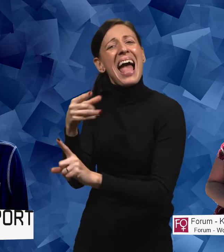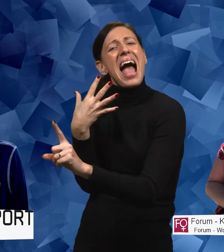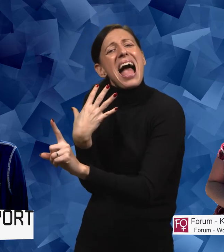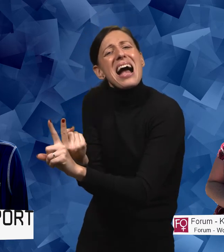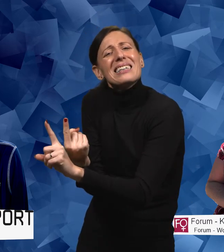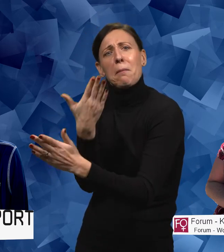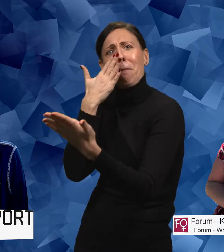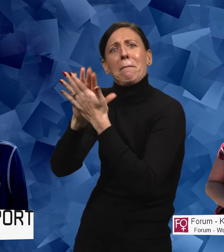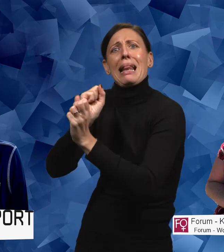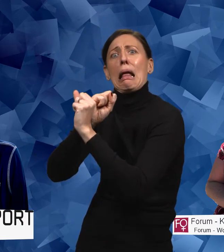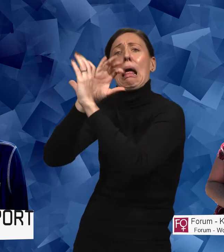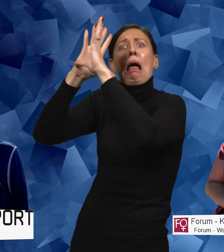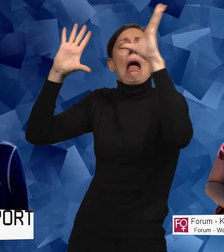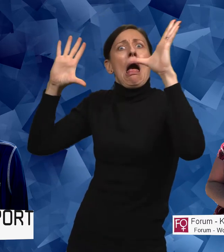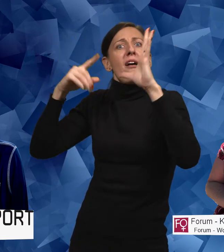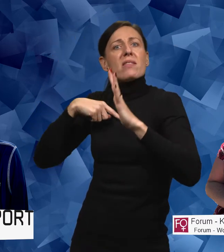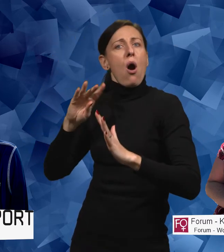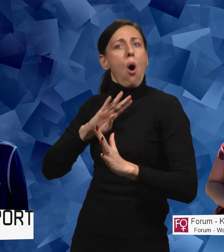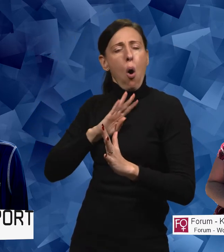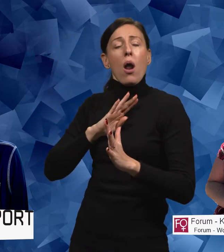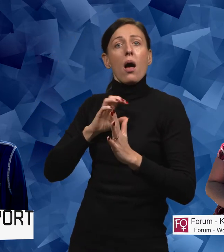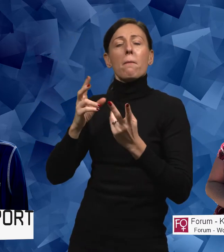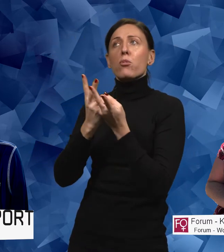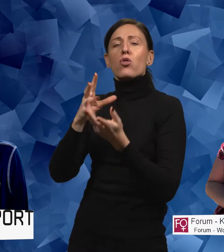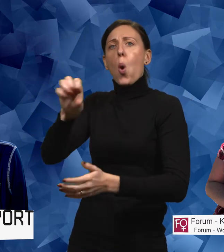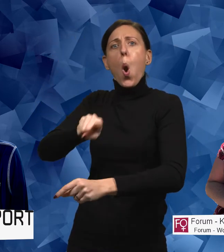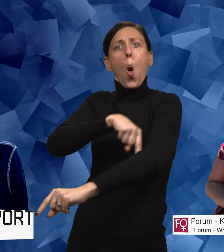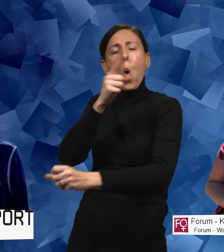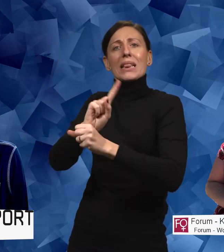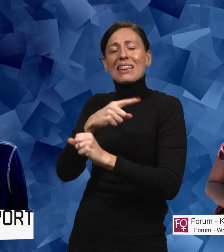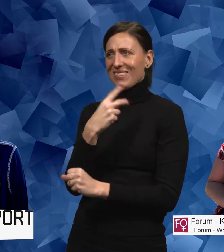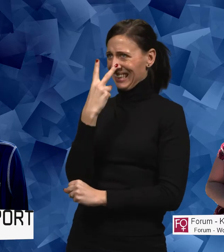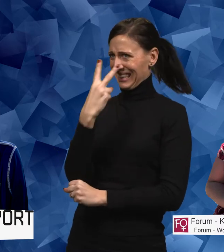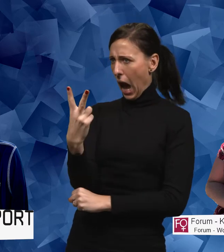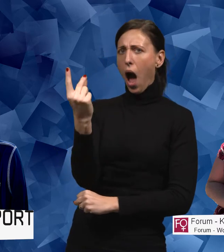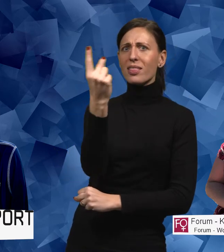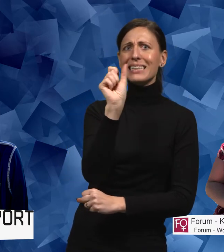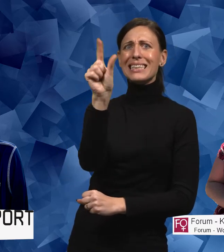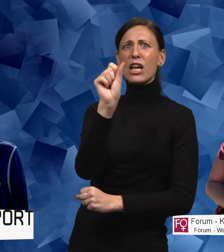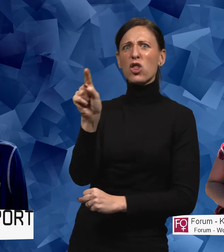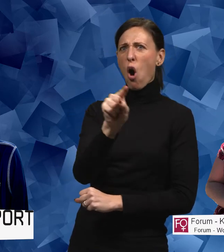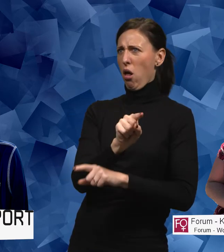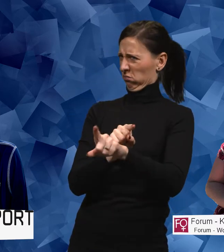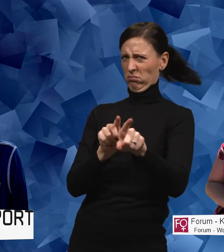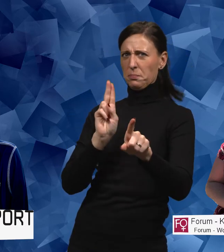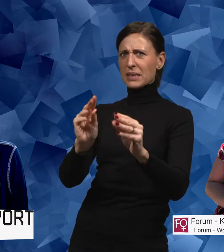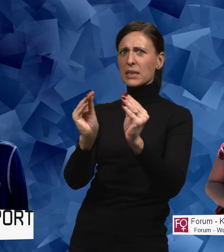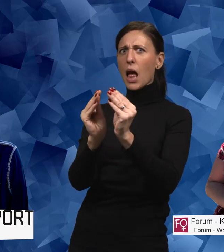bilden som ätsar sig fast. Så därför tar det längre tid innan de här andra signalerna om att någonting